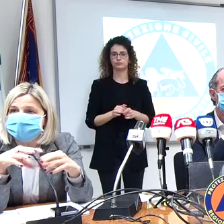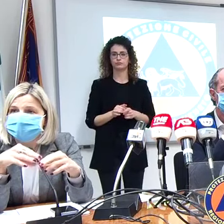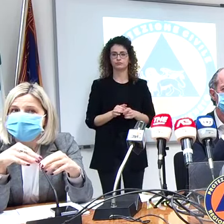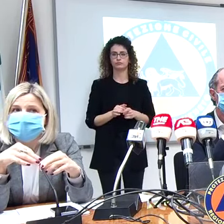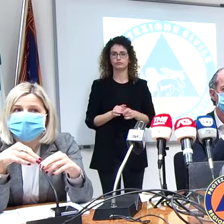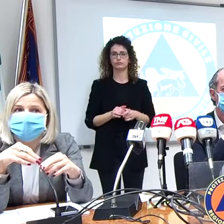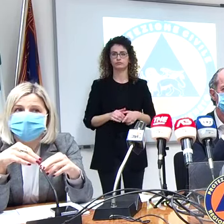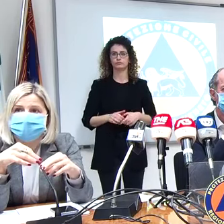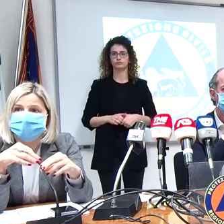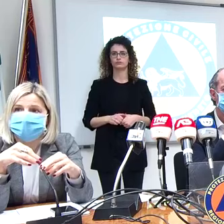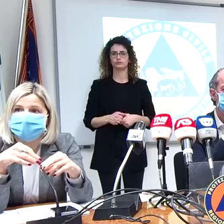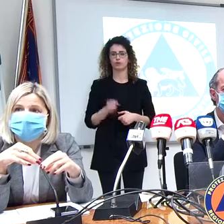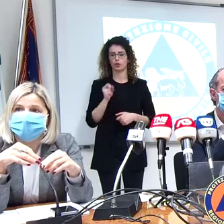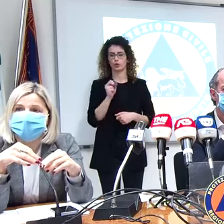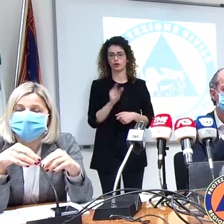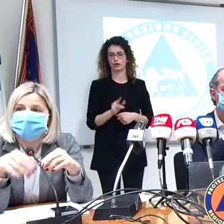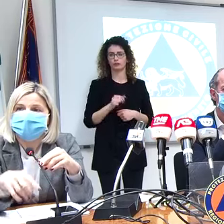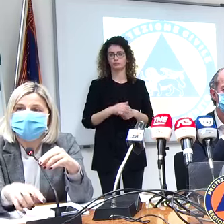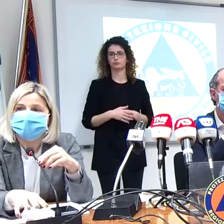Ok.